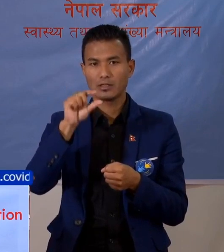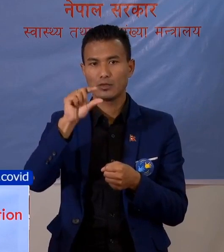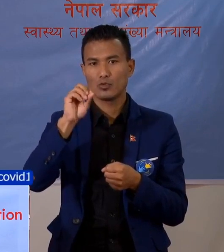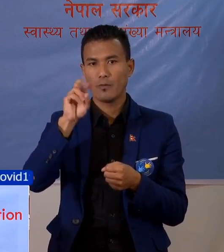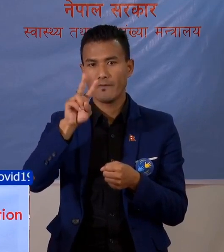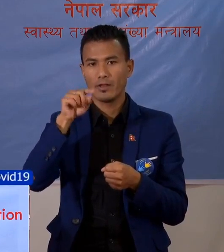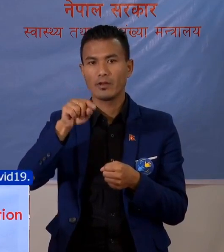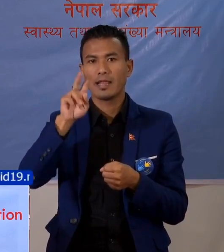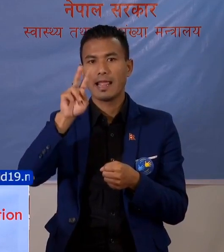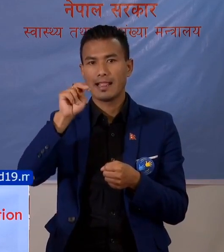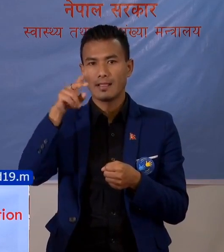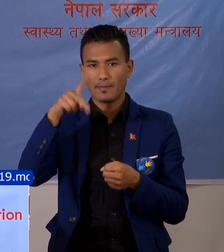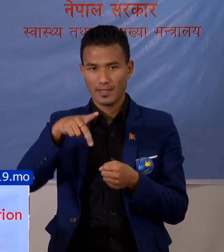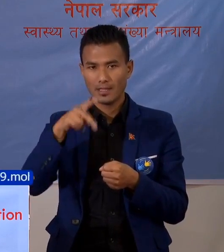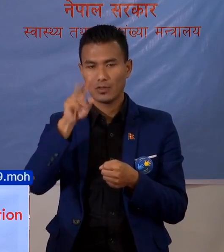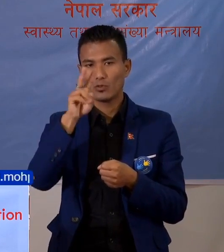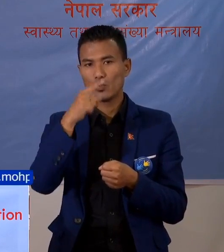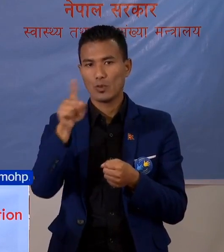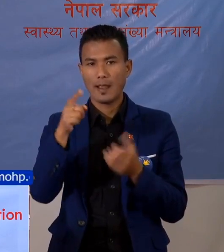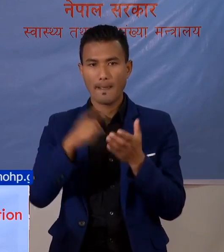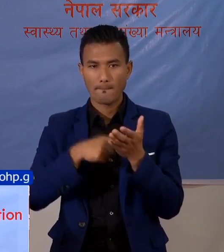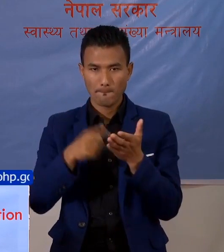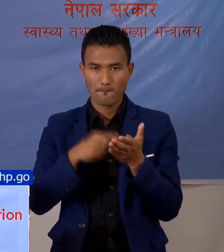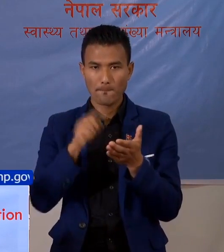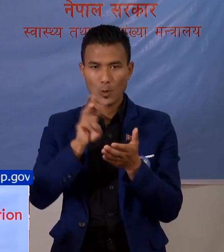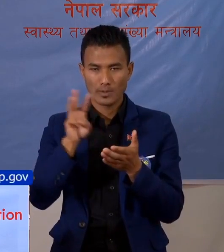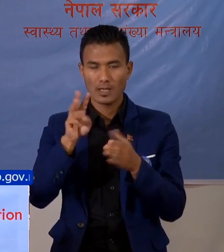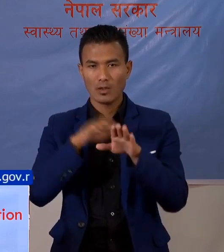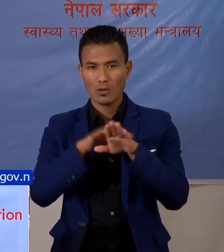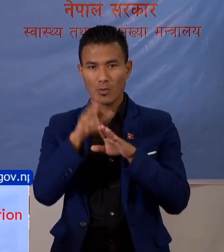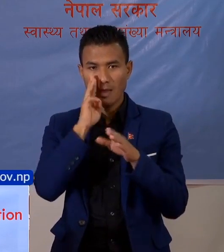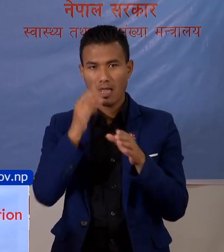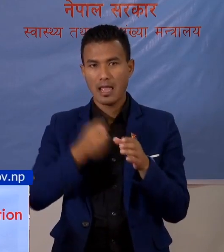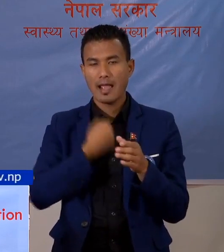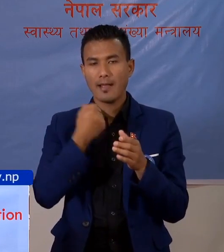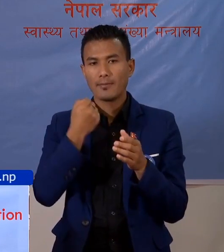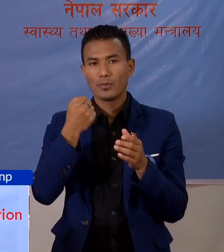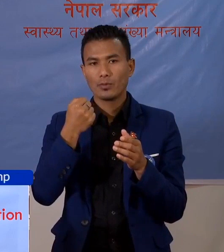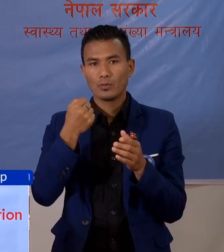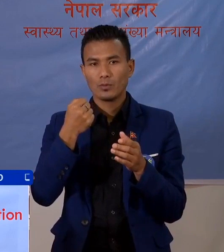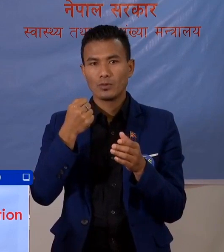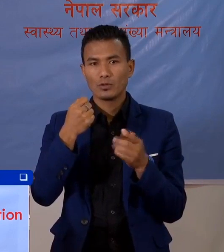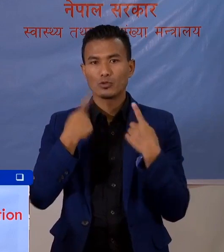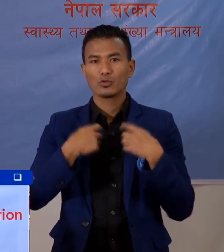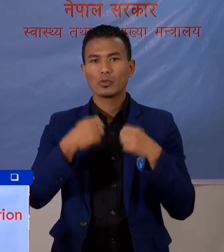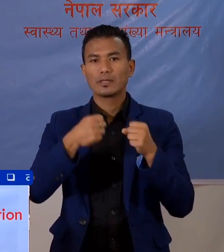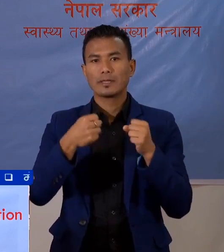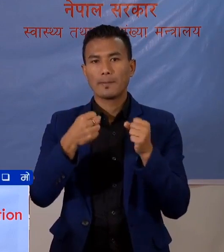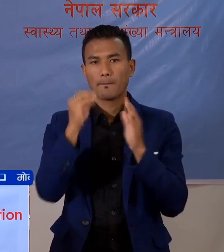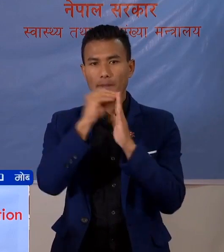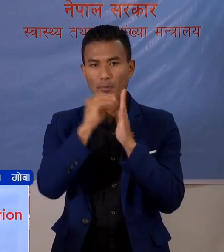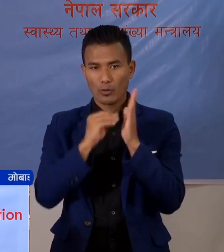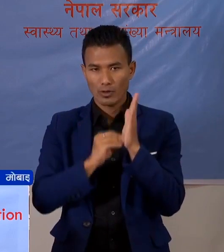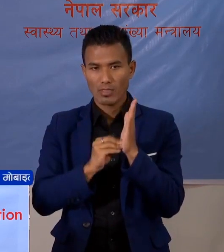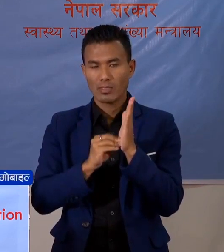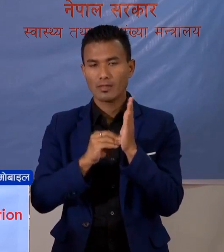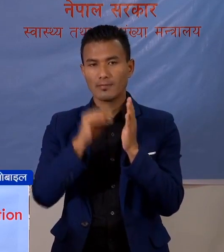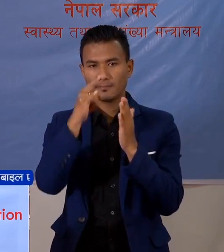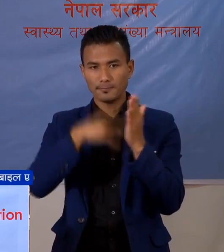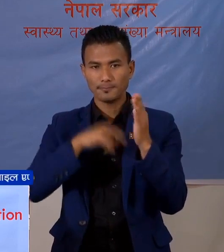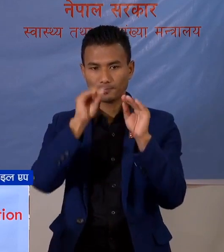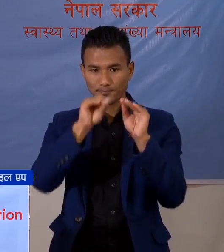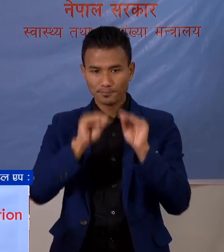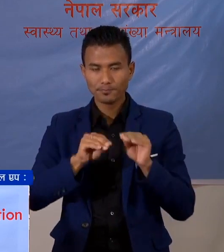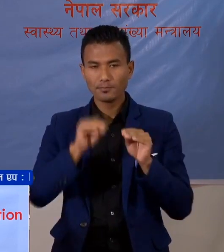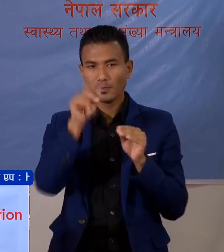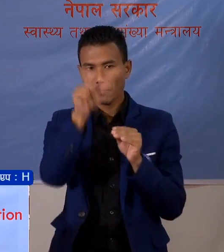दुई वटा एप्लिकेशन हरुमा आफनों स्वास्ते को विवरन इंट्री गरने बेक्ति